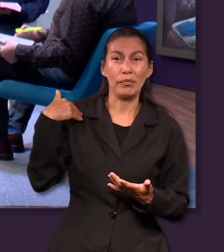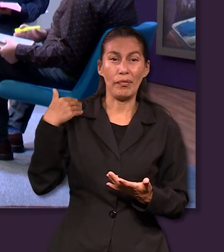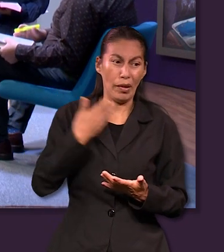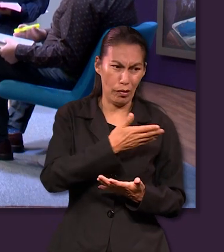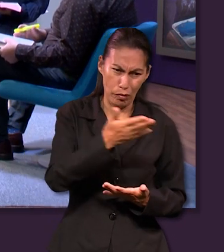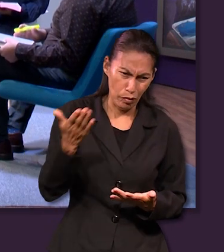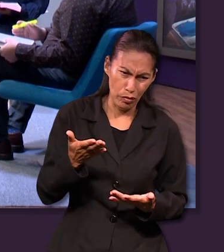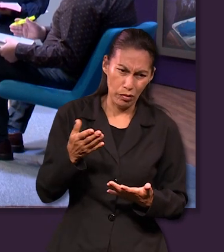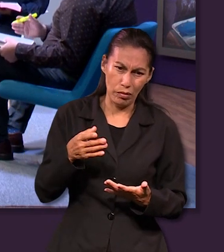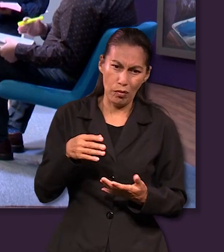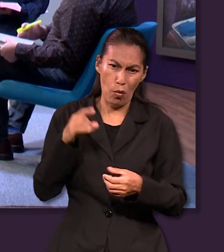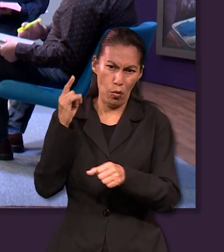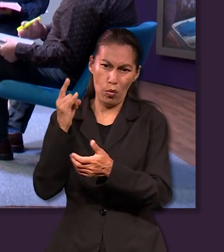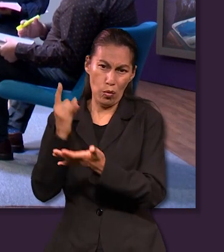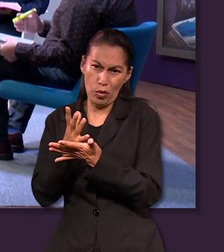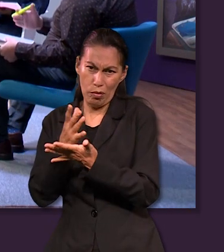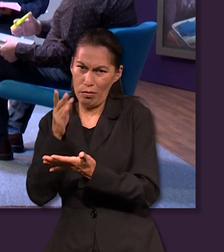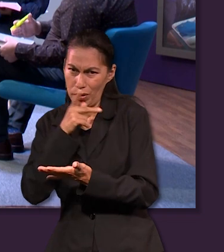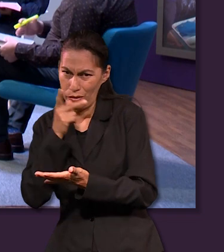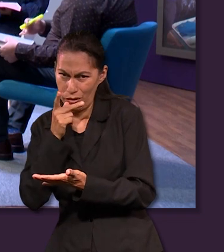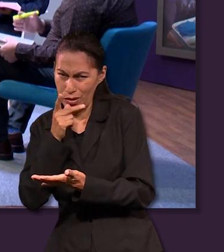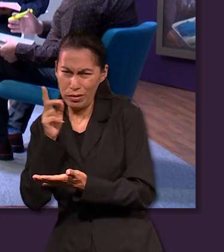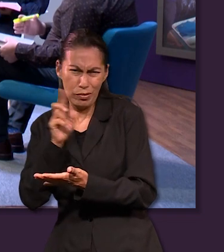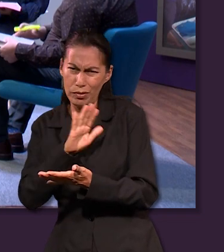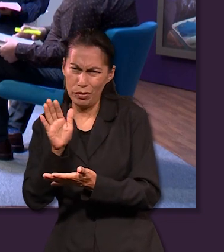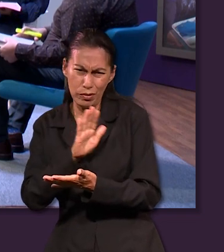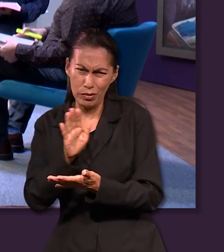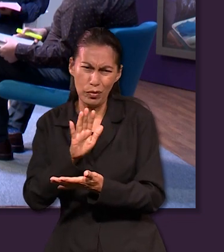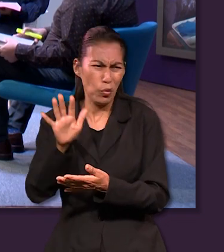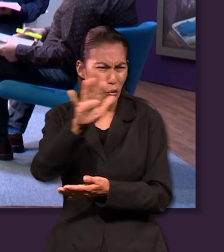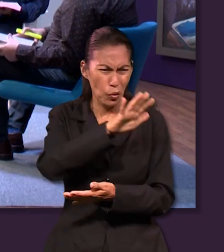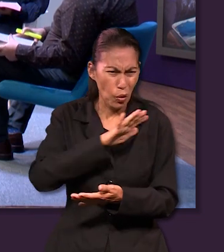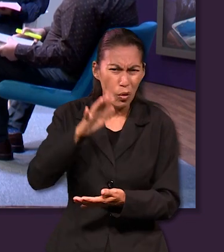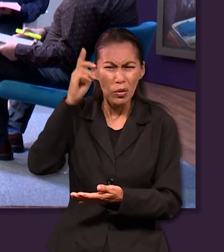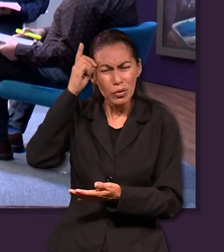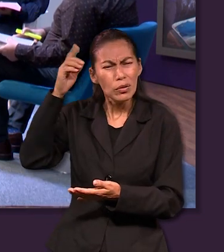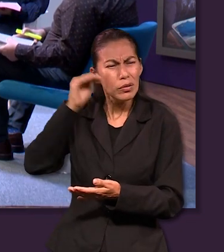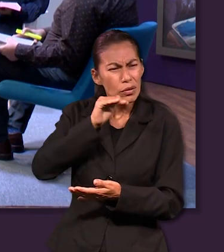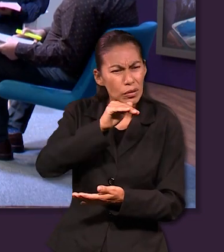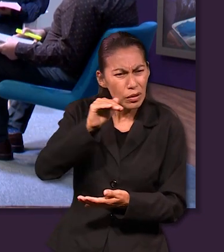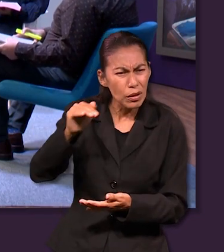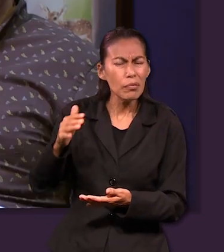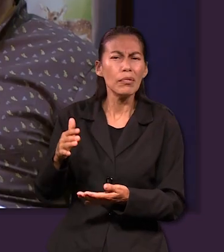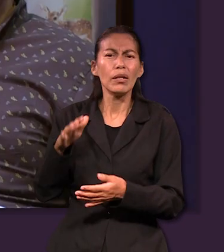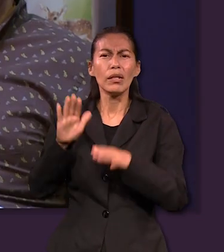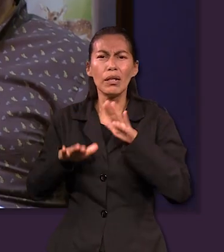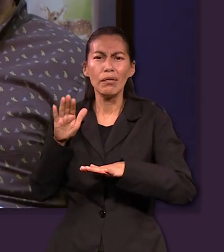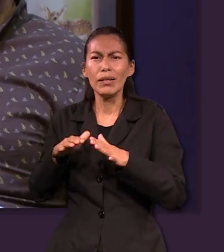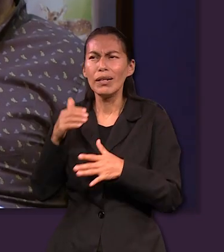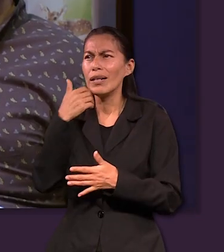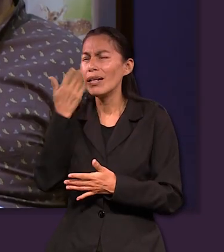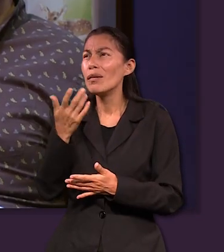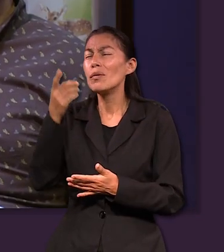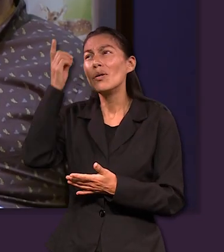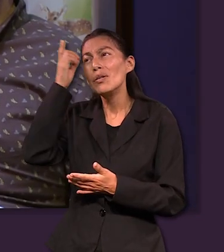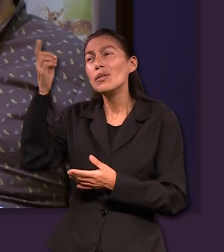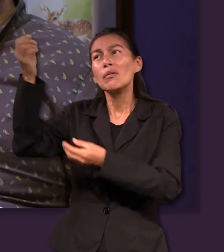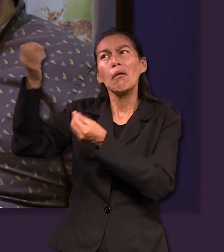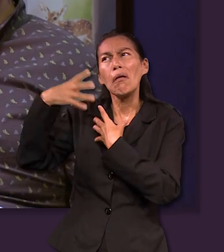uno no solamente los pastores tienen uno nosotros queremos que se ve que venga el llamado con